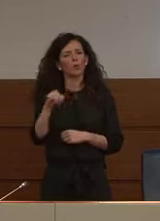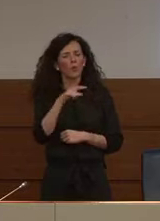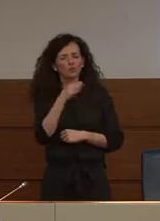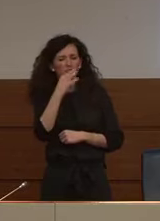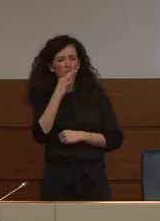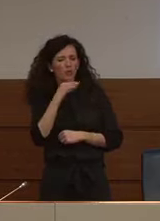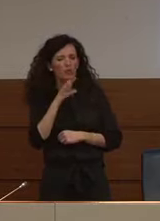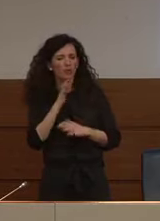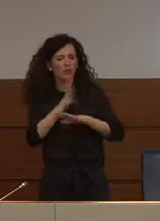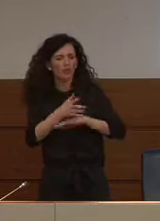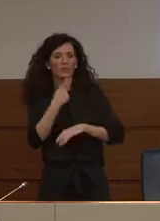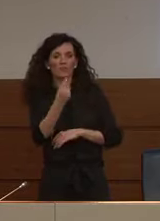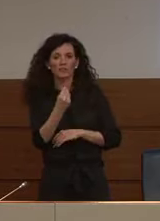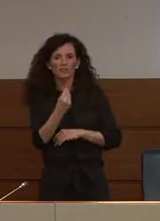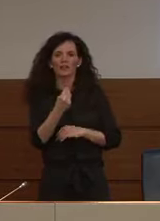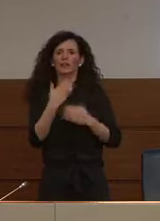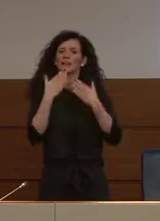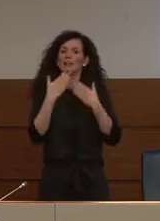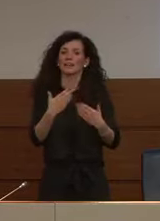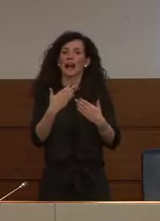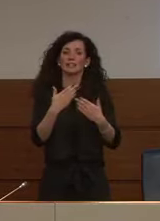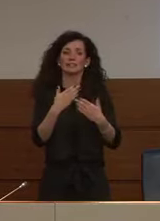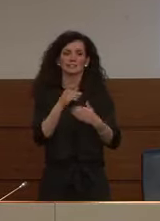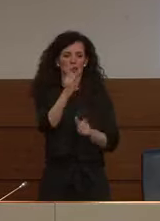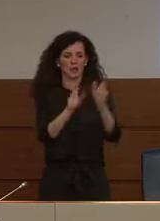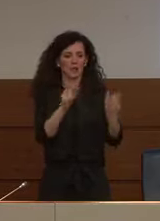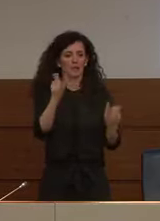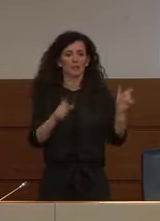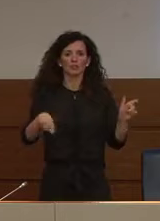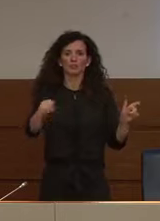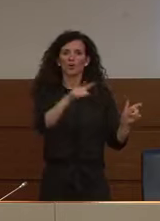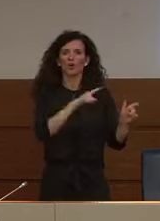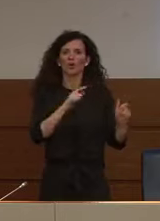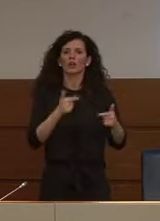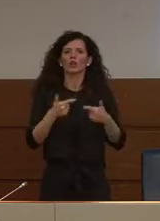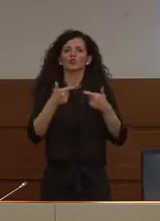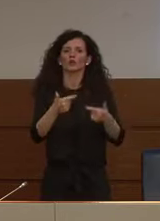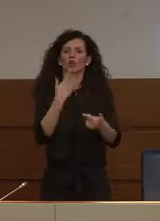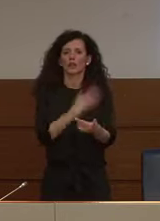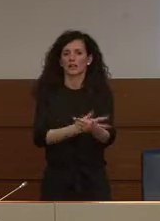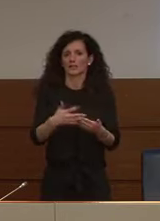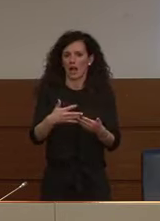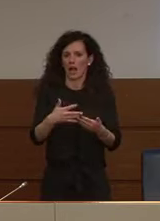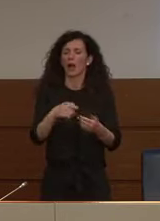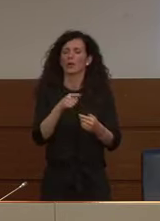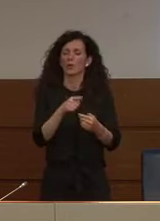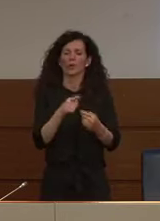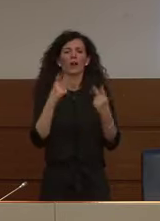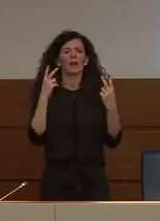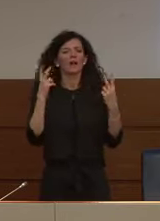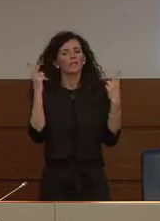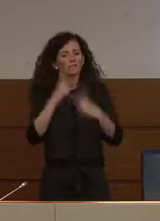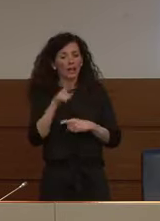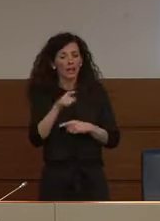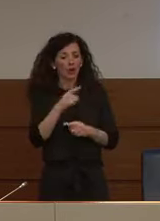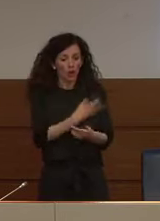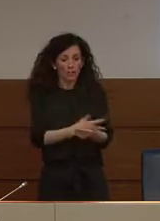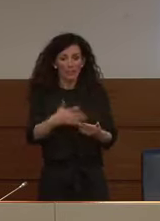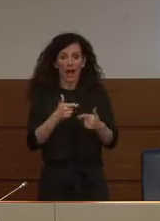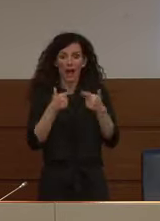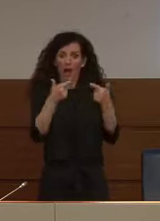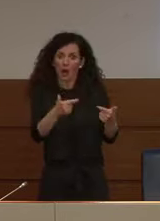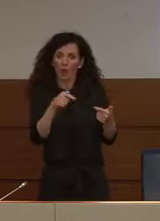ringraziamento ai donatori di sangue. Va detto chiaramente che la donazione di sangue